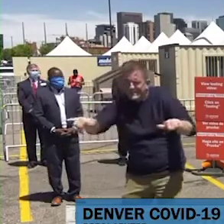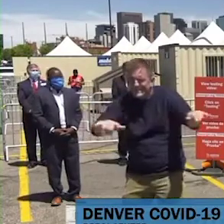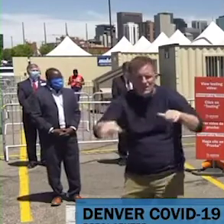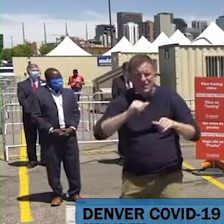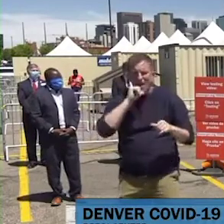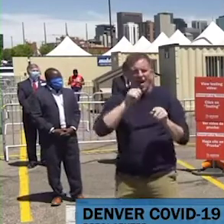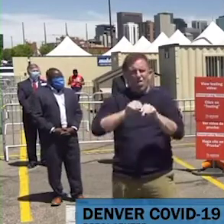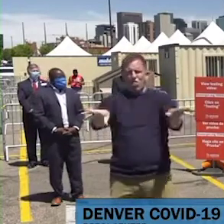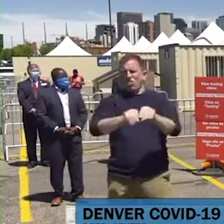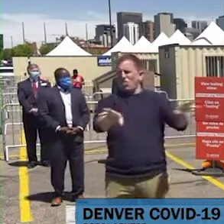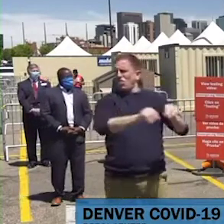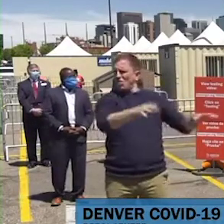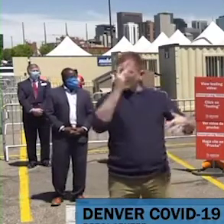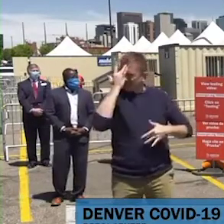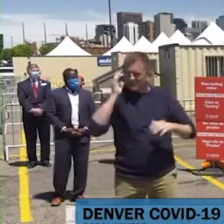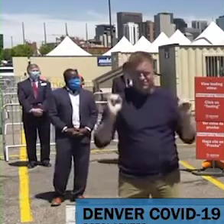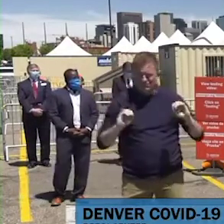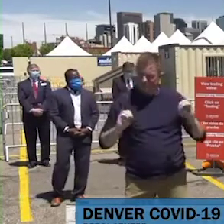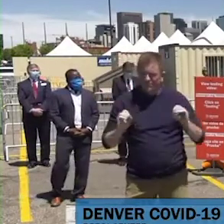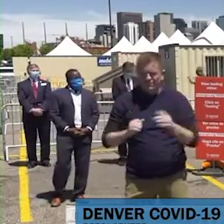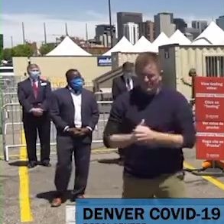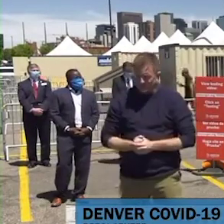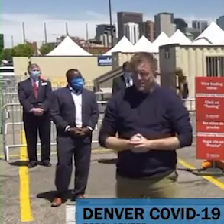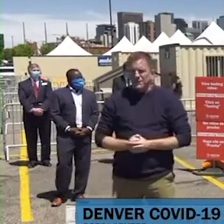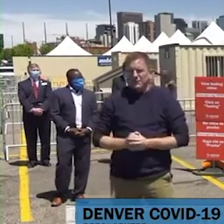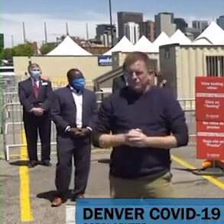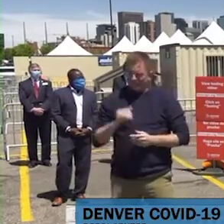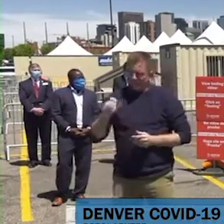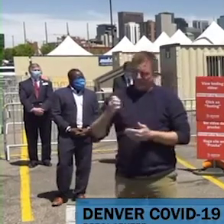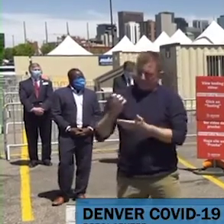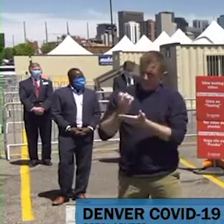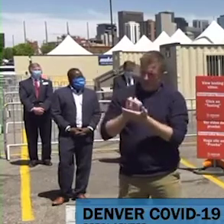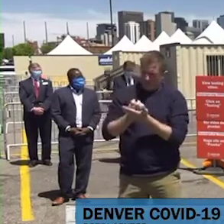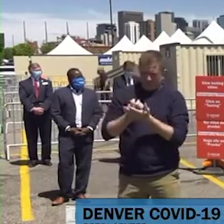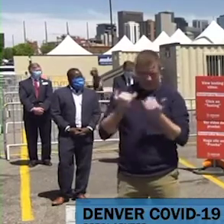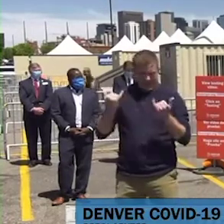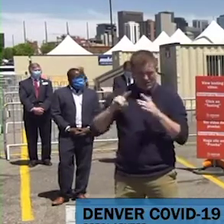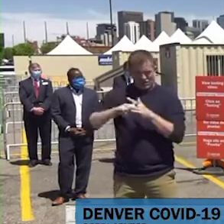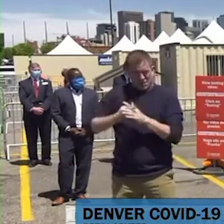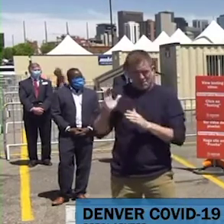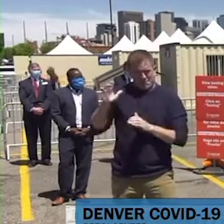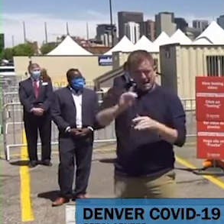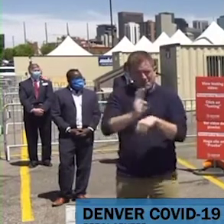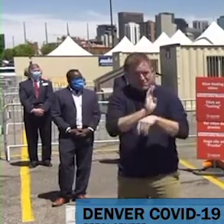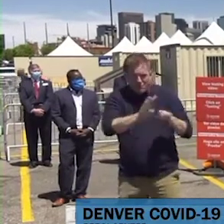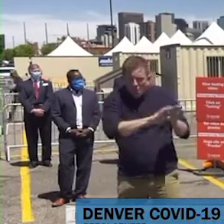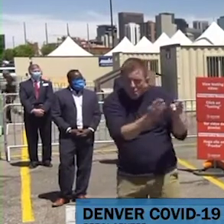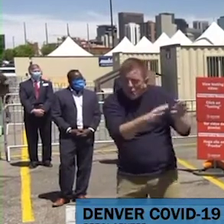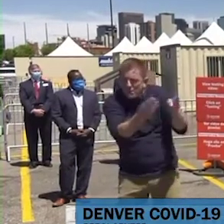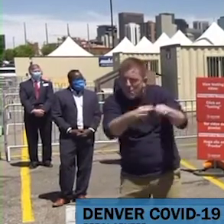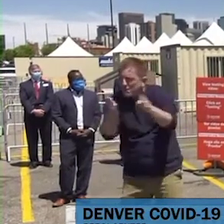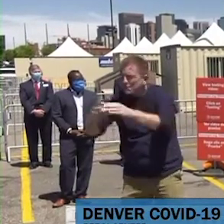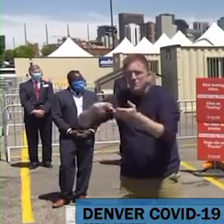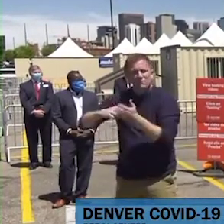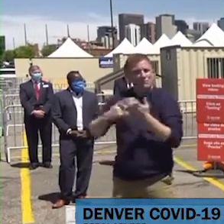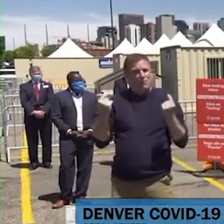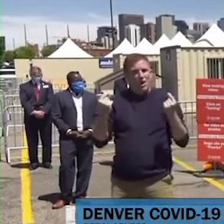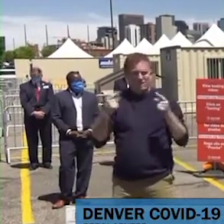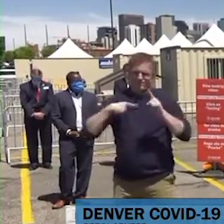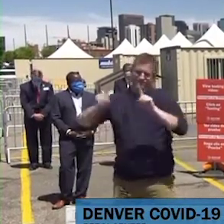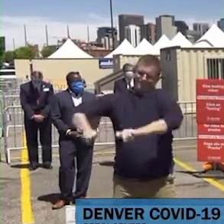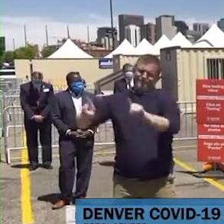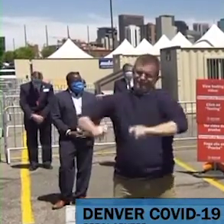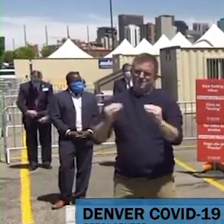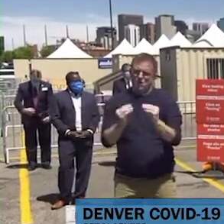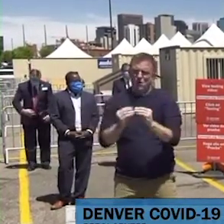segura requiere de pruebas y sin una estrategia nacional para ayudarnos a lograr esto, los estados y